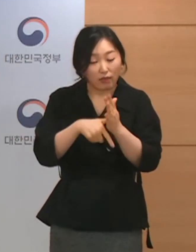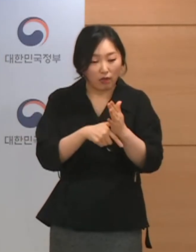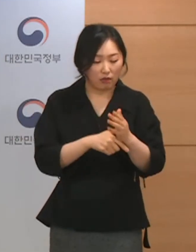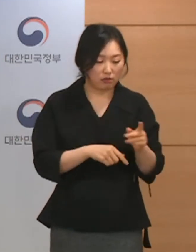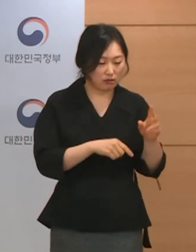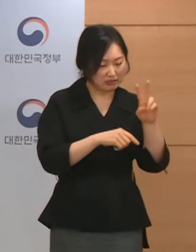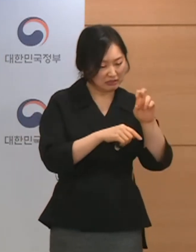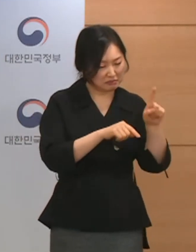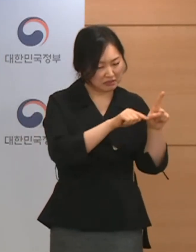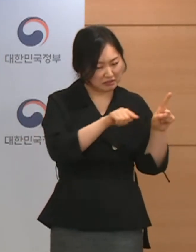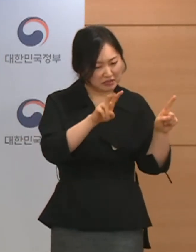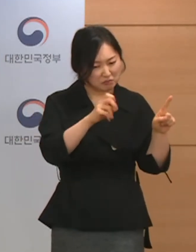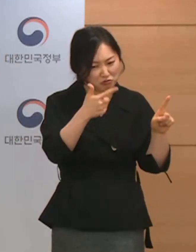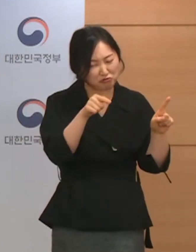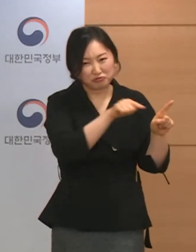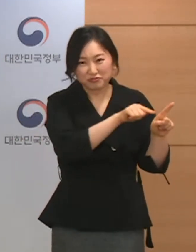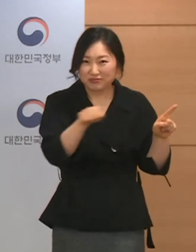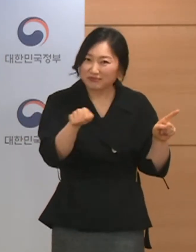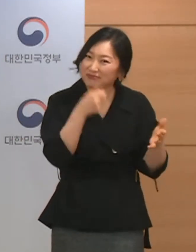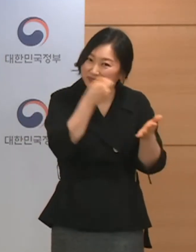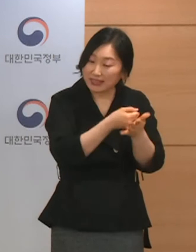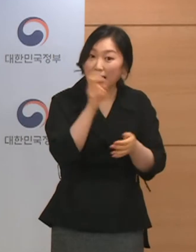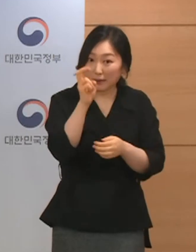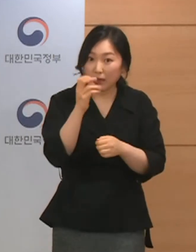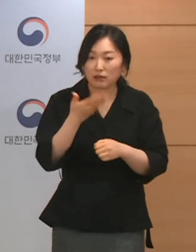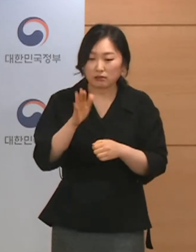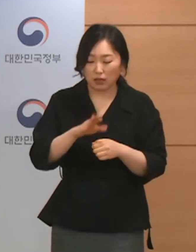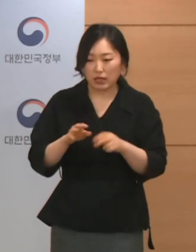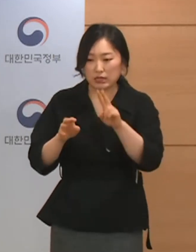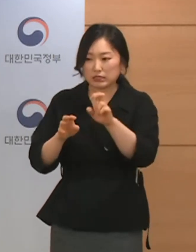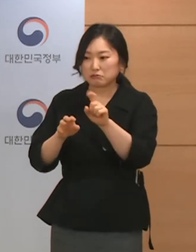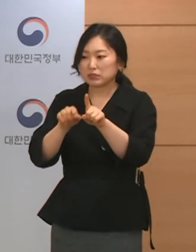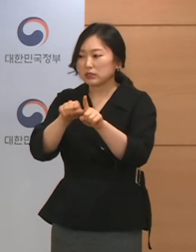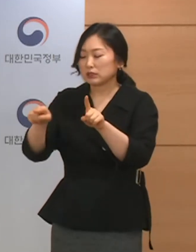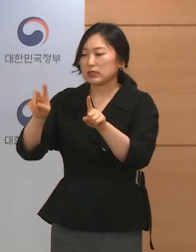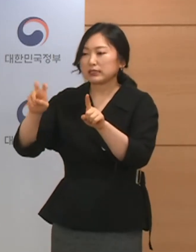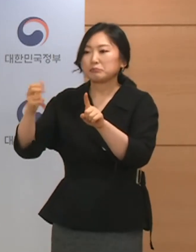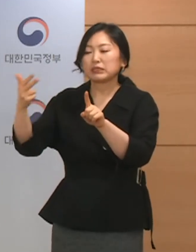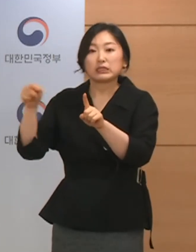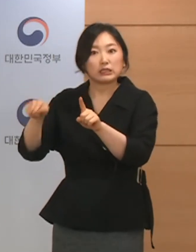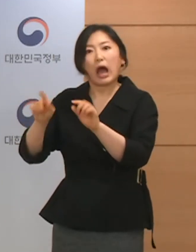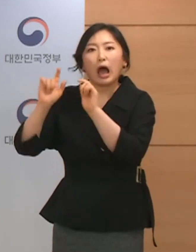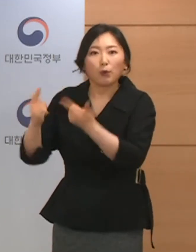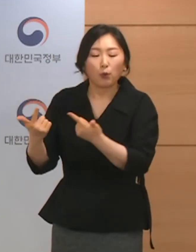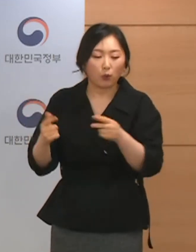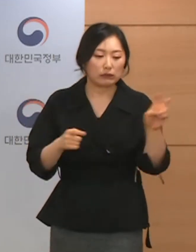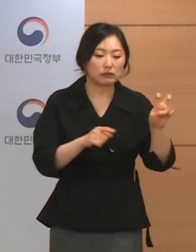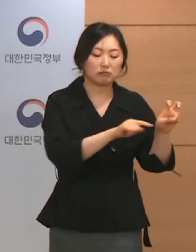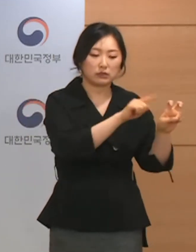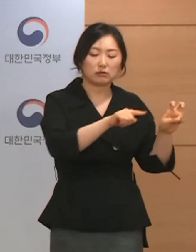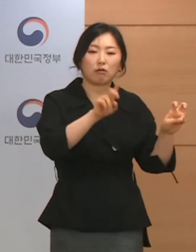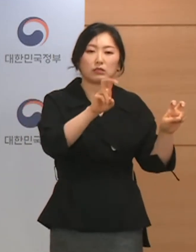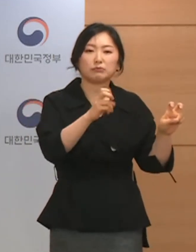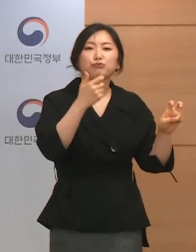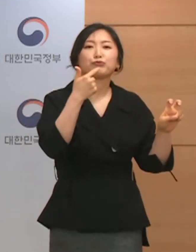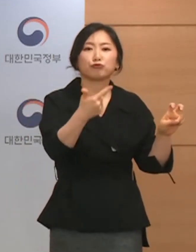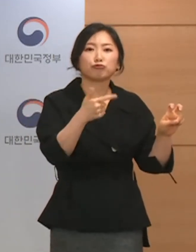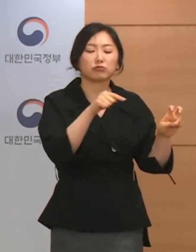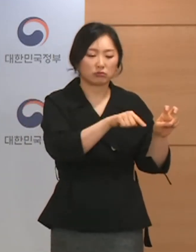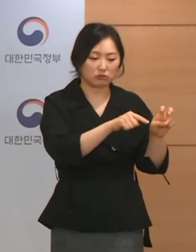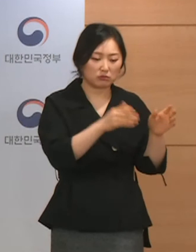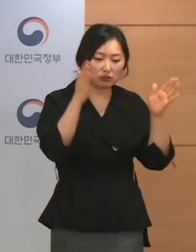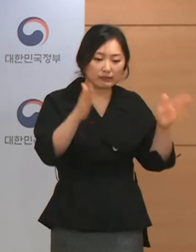것으로 보이는데 숫자가 더 큰 21일에서 27일 수치가 아닌 20에서 26일 수치를